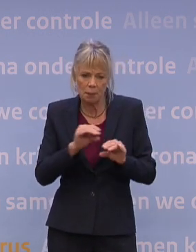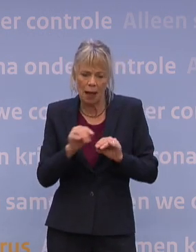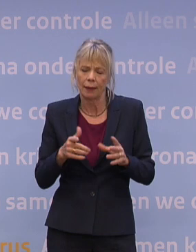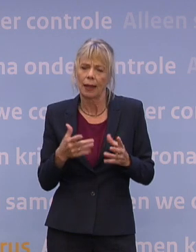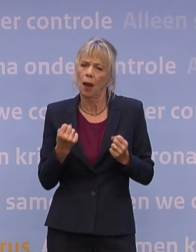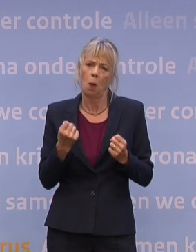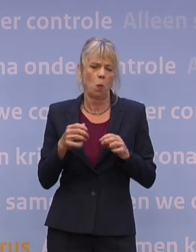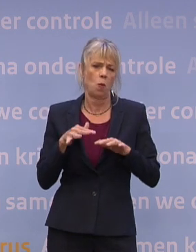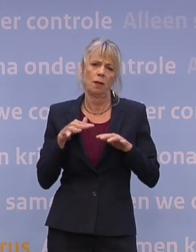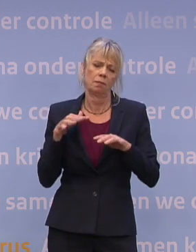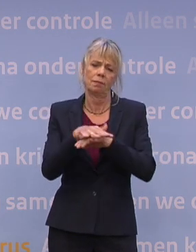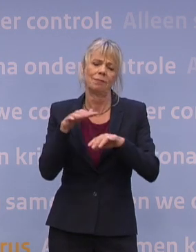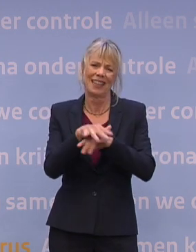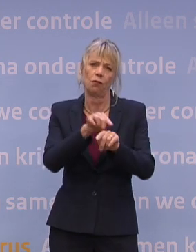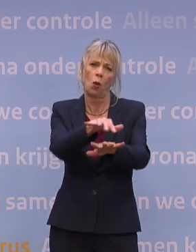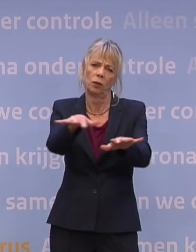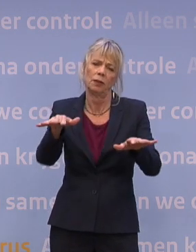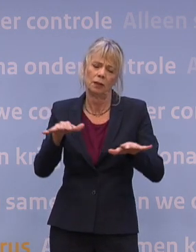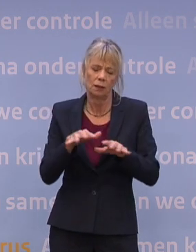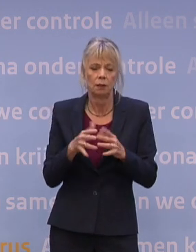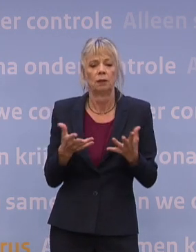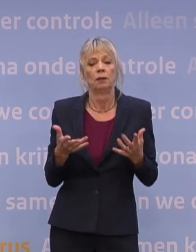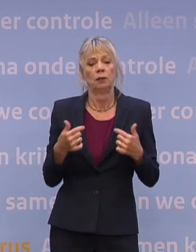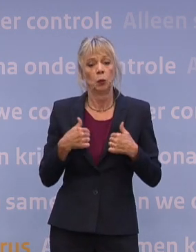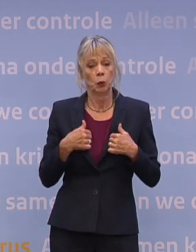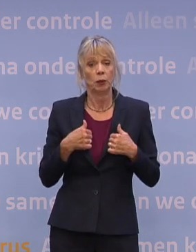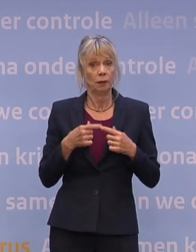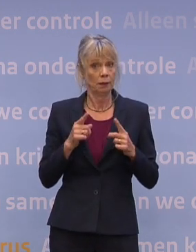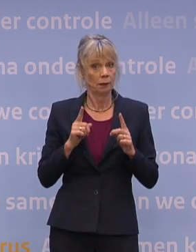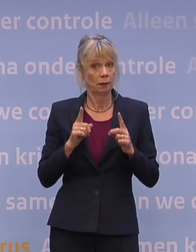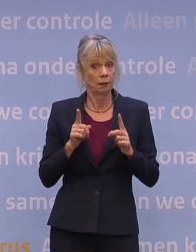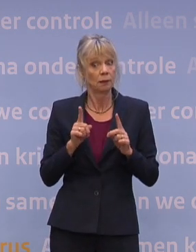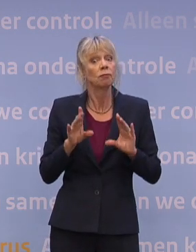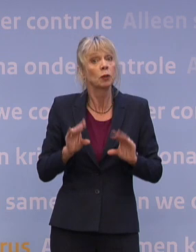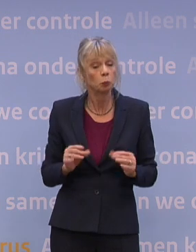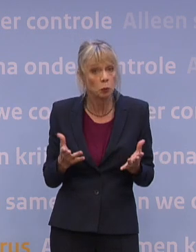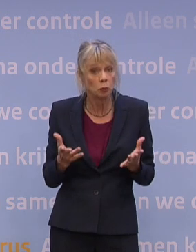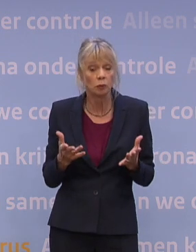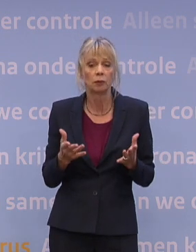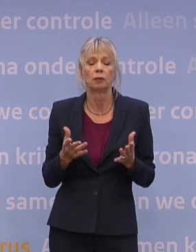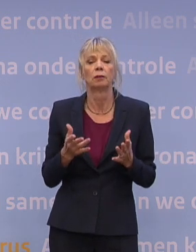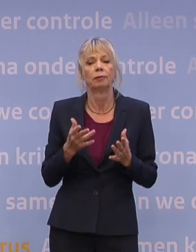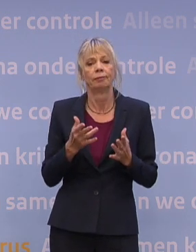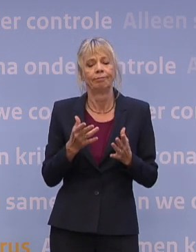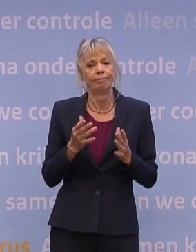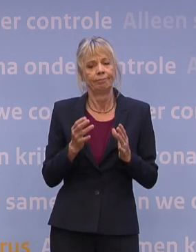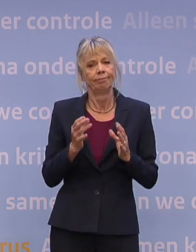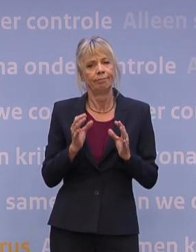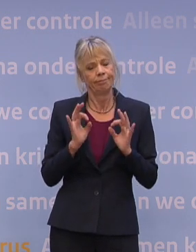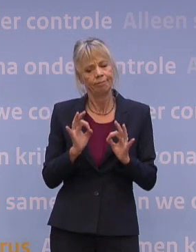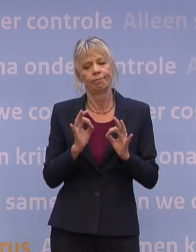zo. En wat we daarom denk ik moeten doen, is gewoon op een ernstige manier omgaan met